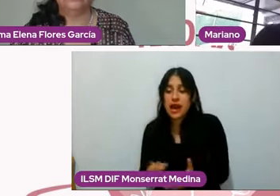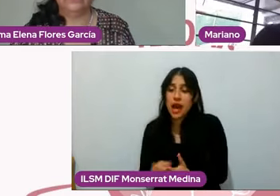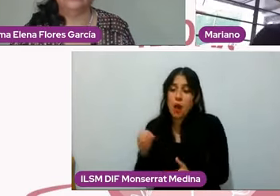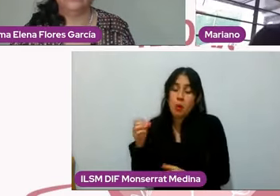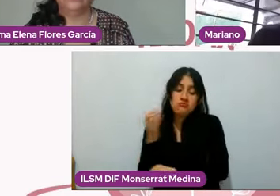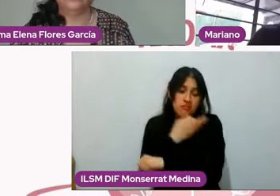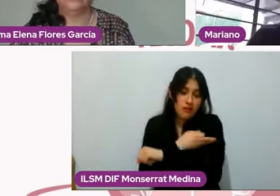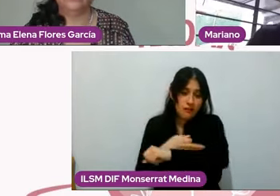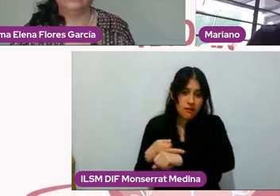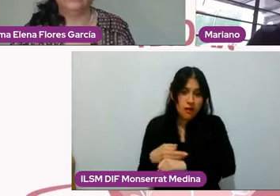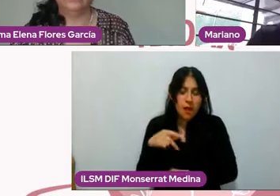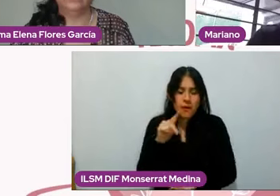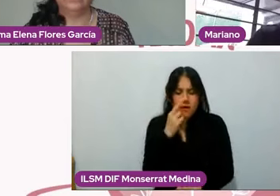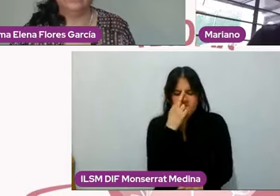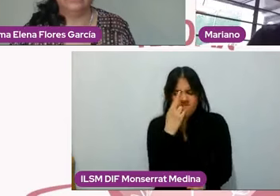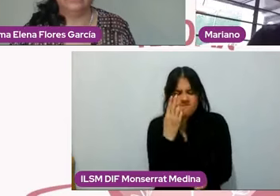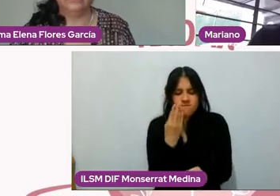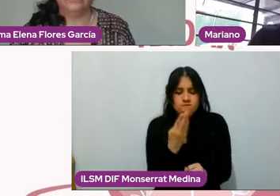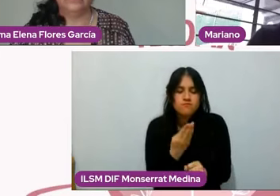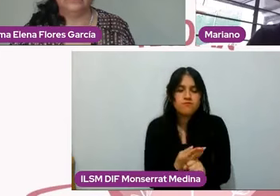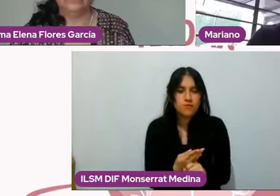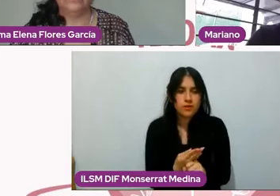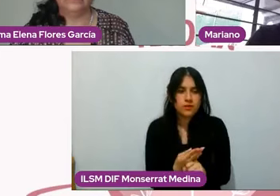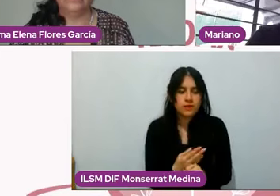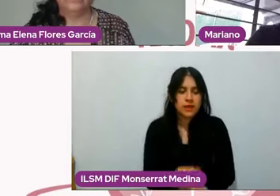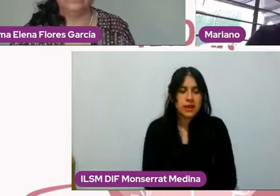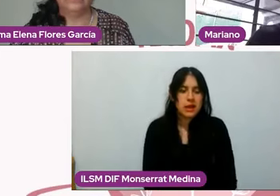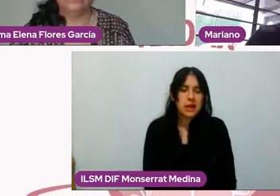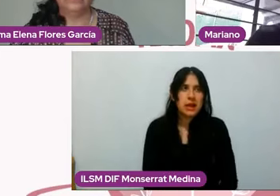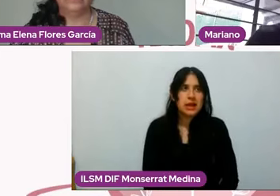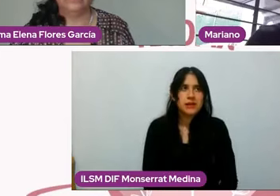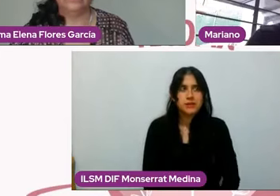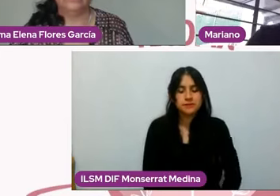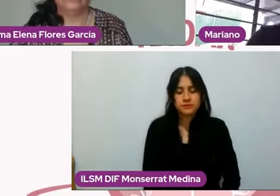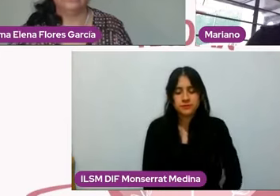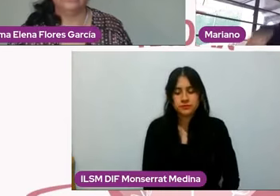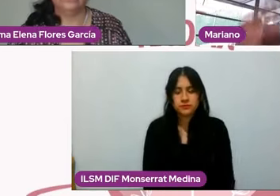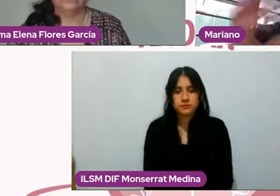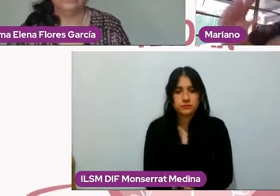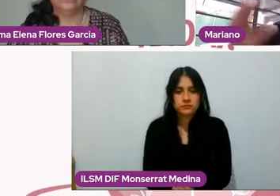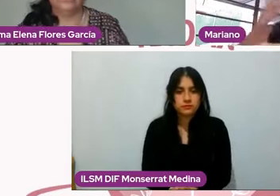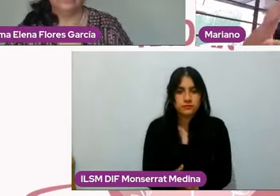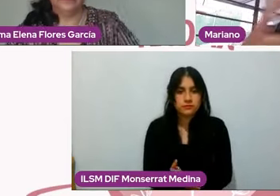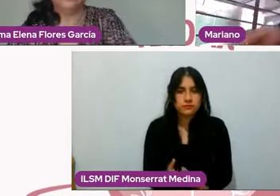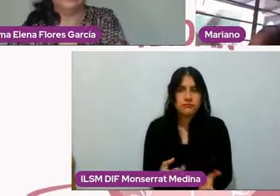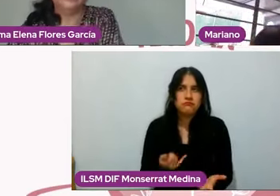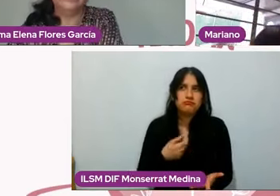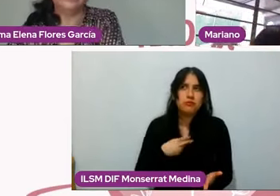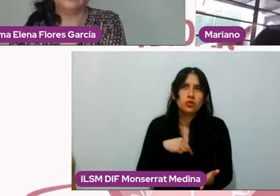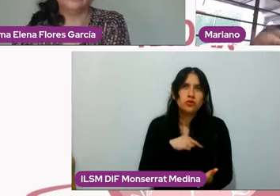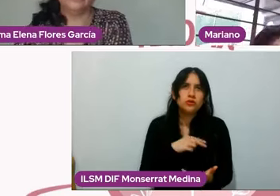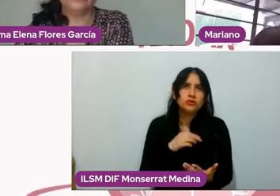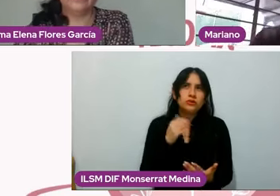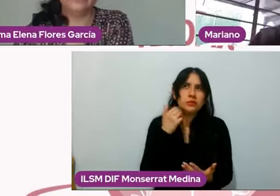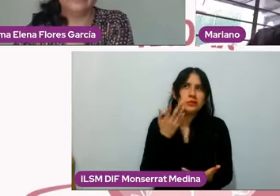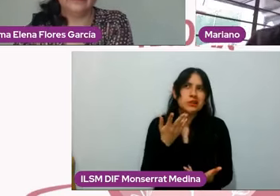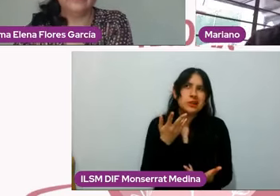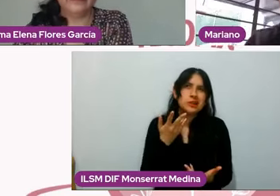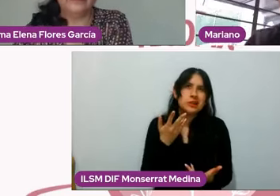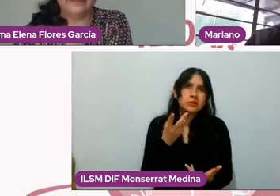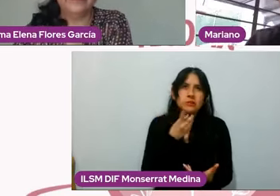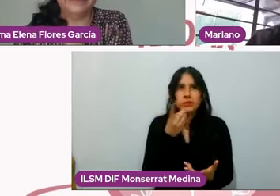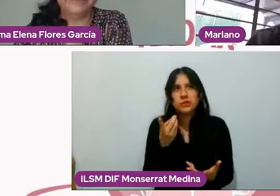pero la responsabilidad afectiva básicamente es si lo queremos poner en términos muy